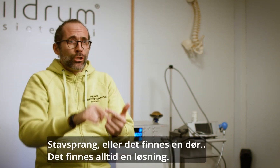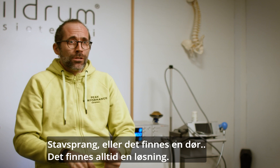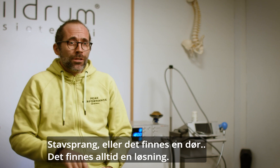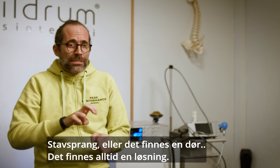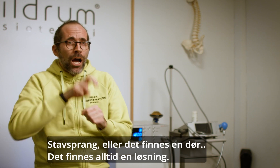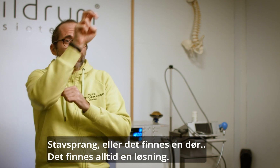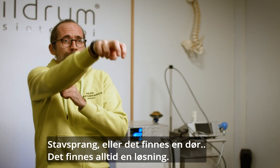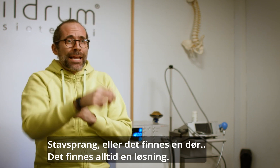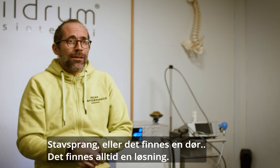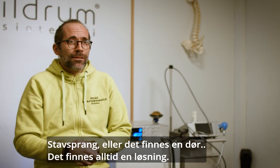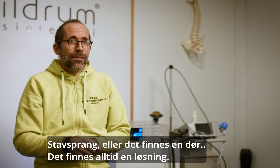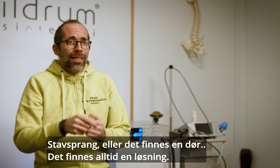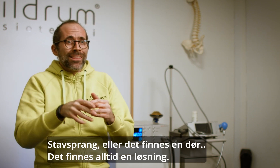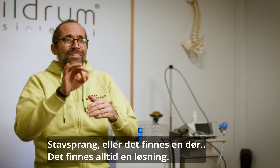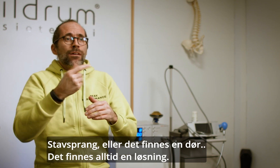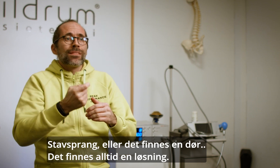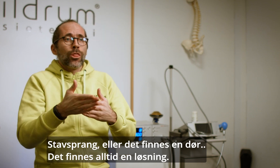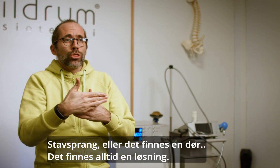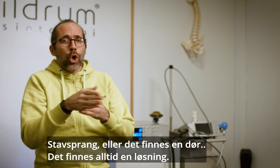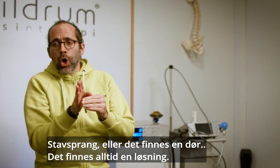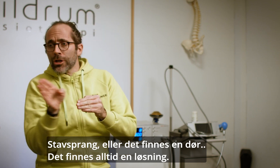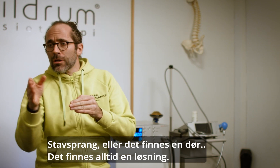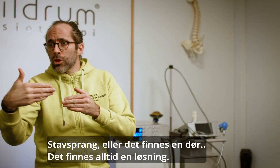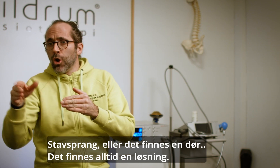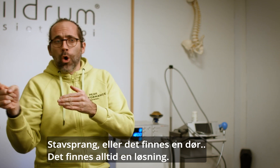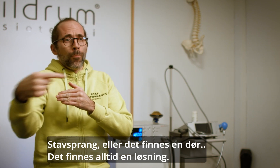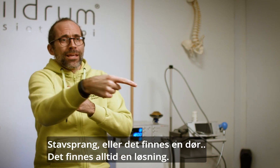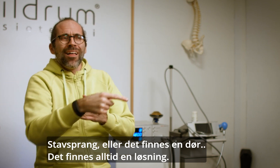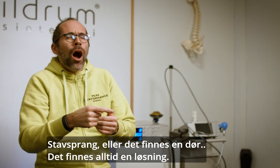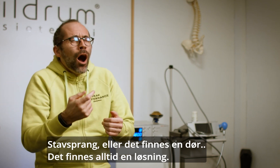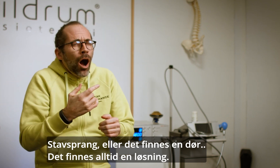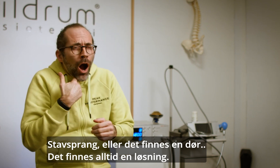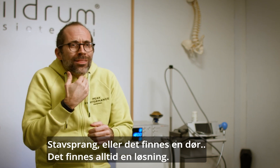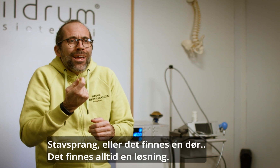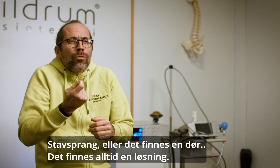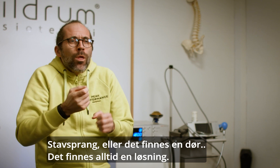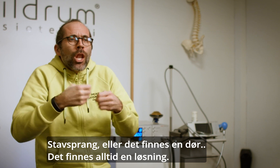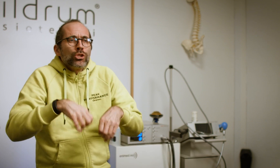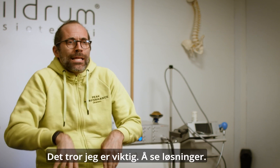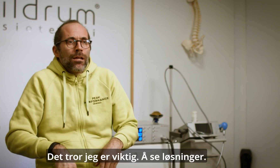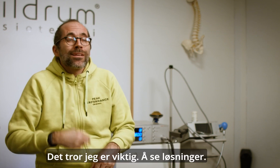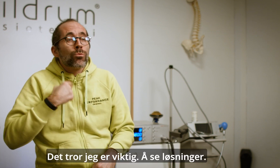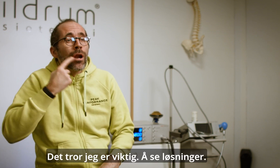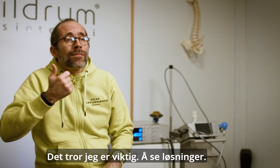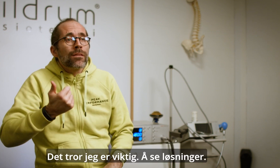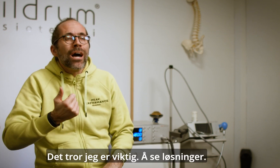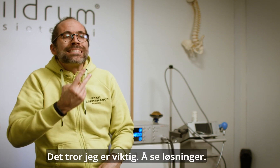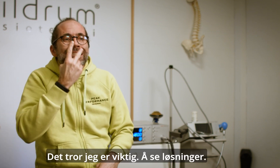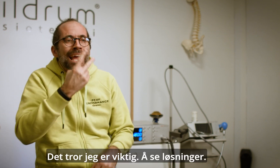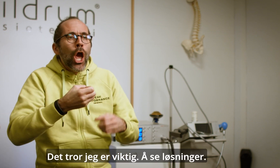38. Stavsprang eller det finnes en dør, det finnes alltid en løsning. 38. tror jeg er viktig å se